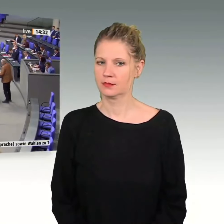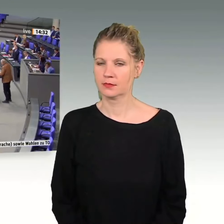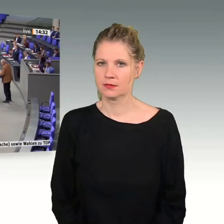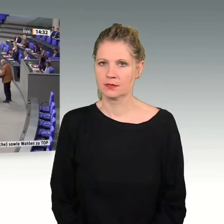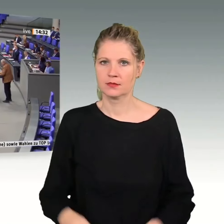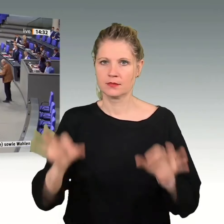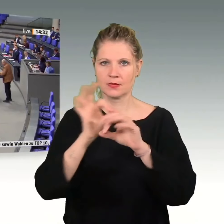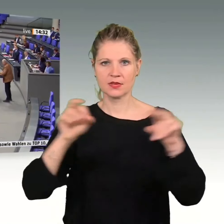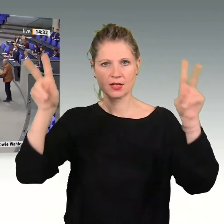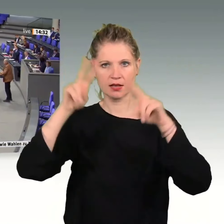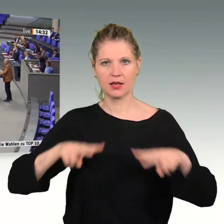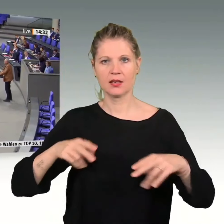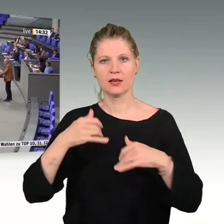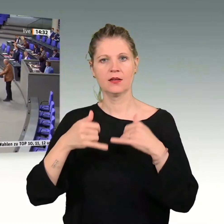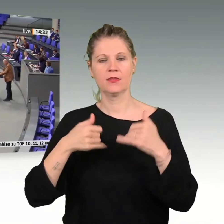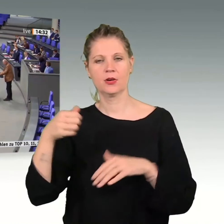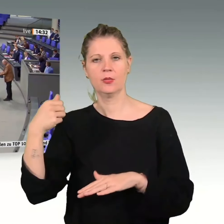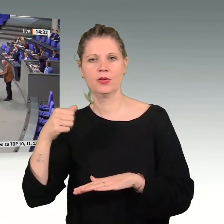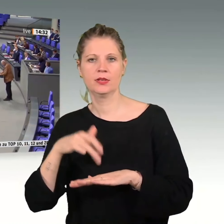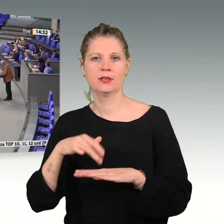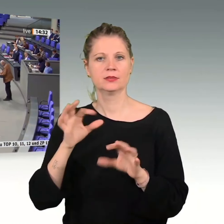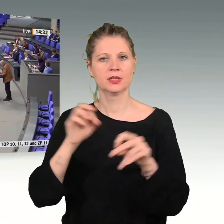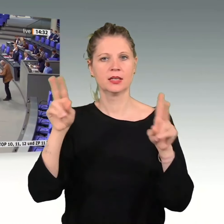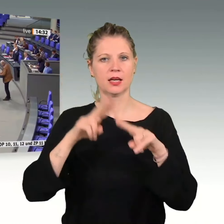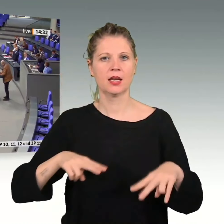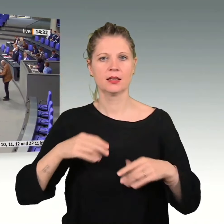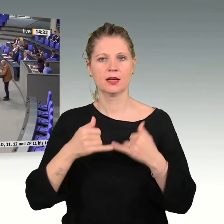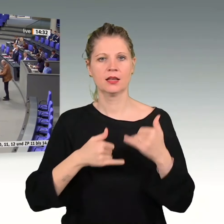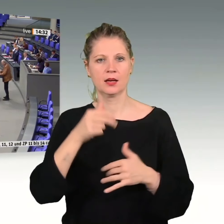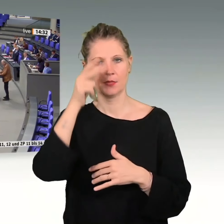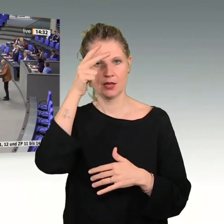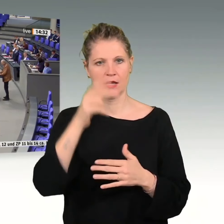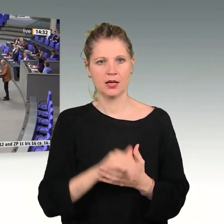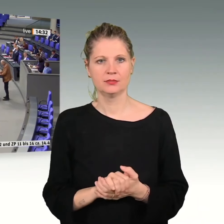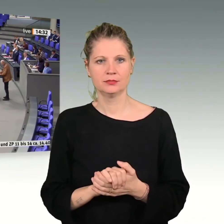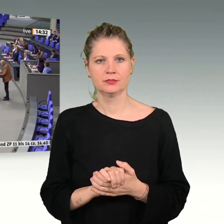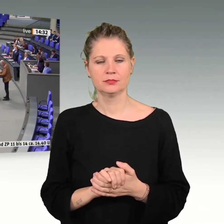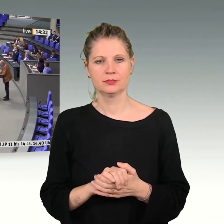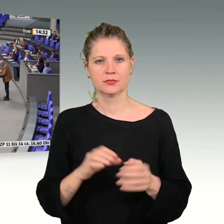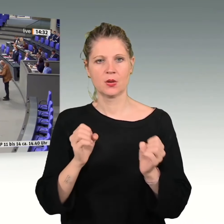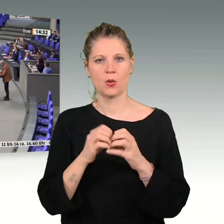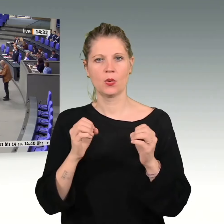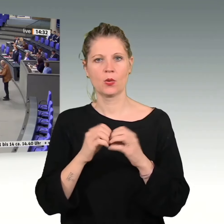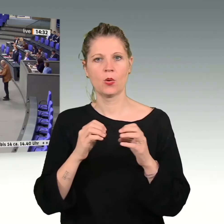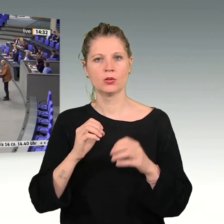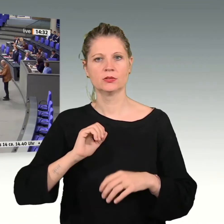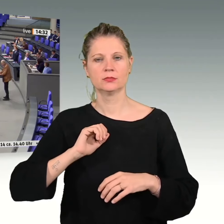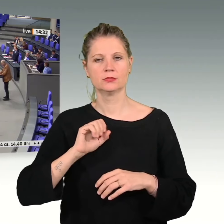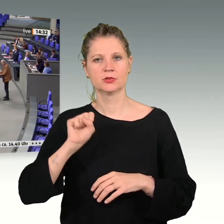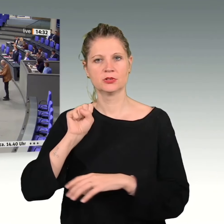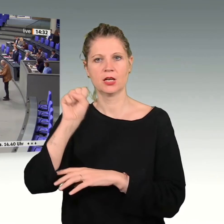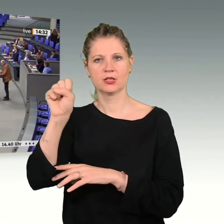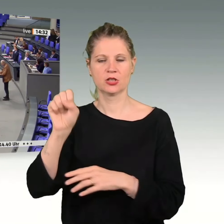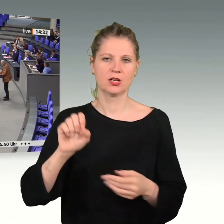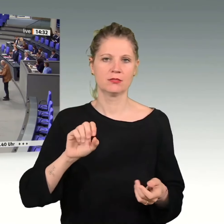Sehr geehrte Frau Präsidentin, sehr geehrte Damen und Herren, die ökosozialistische Transformation ist eine